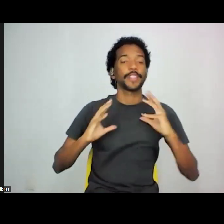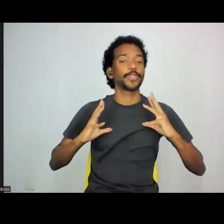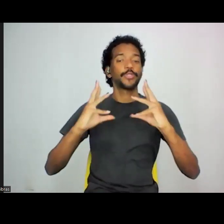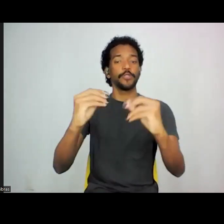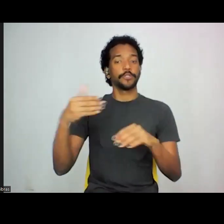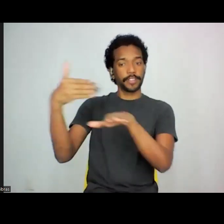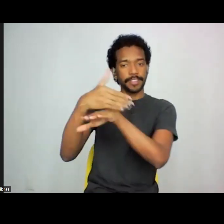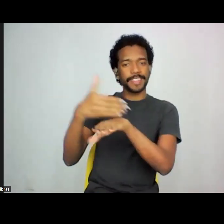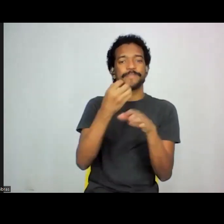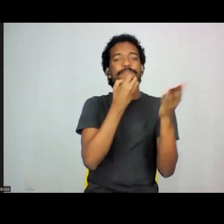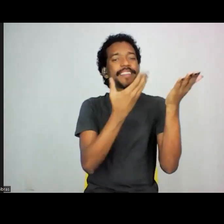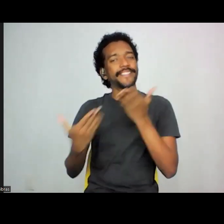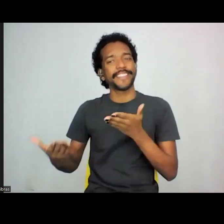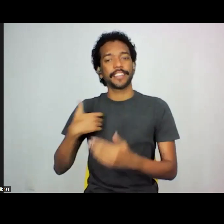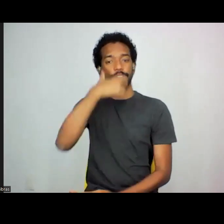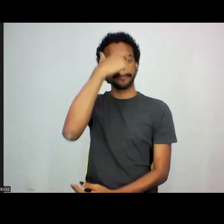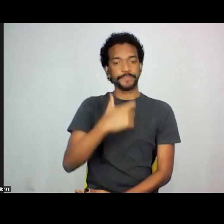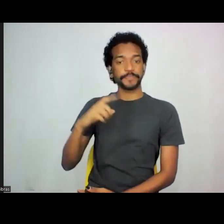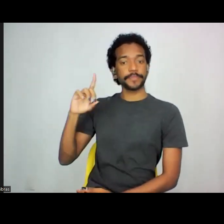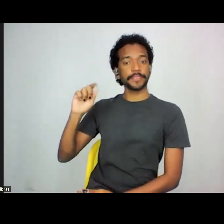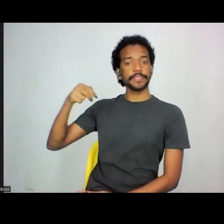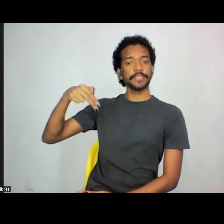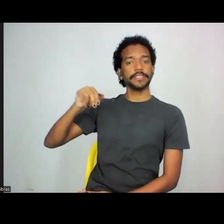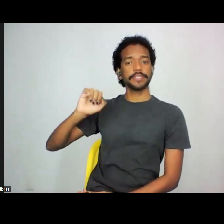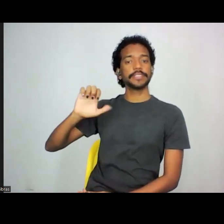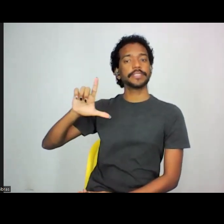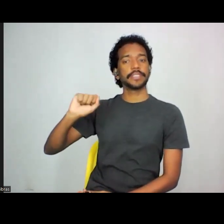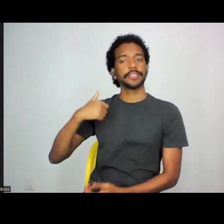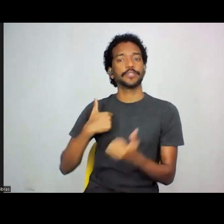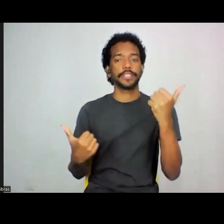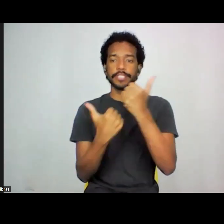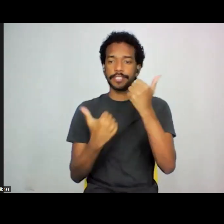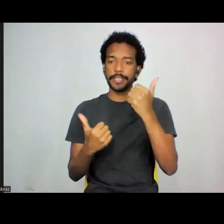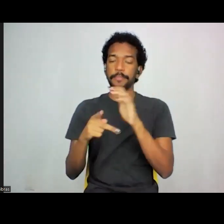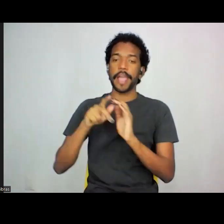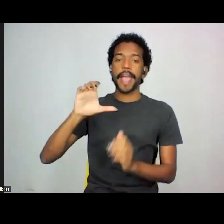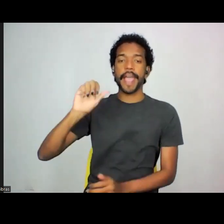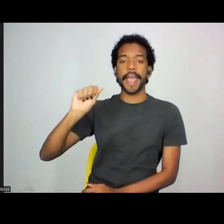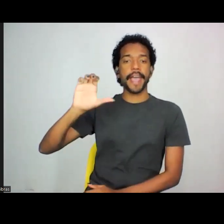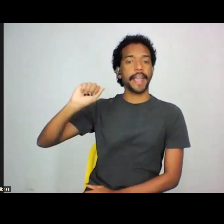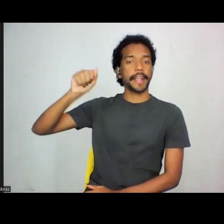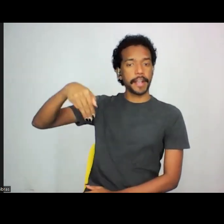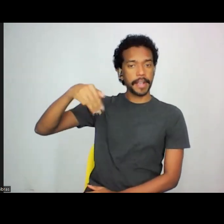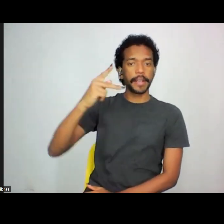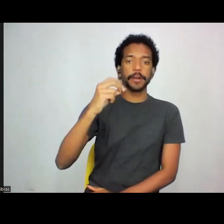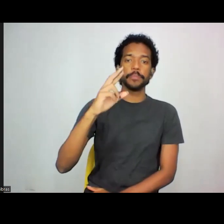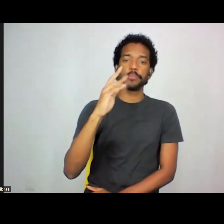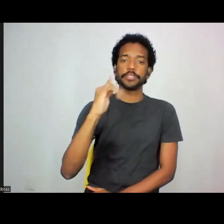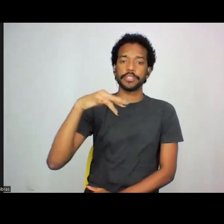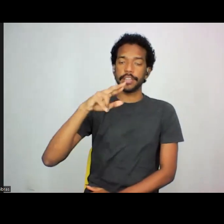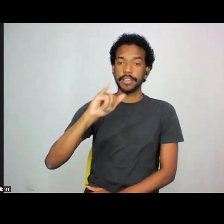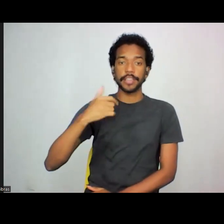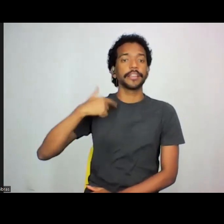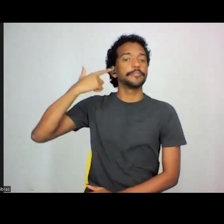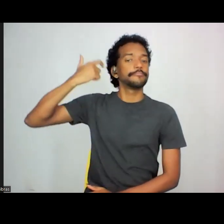Daniela, sou assistente de ações técnicas da Camportinari. Vou aproveitar e já me autodescrever como de praxe a gente